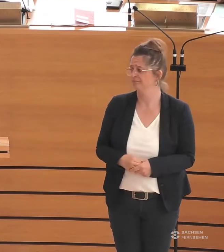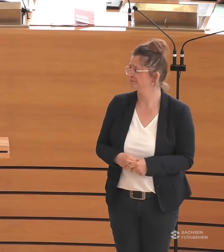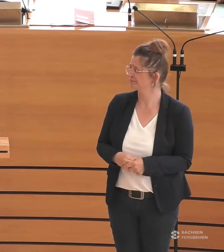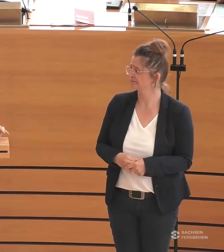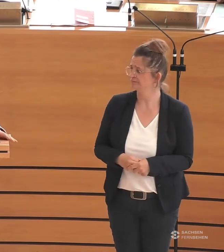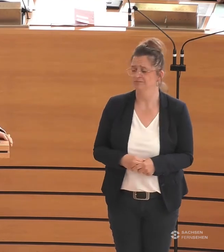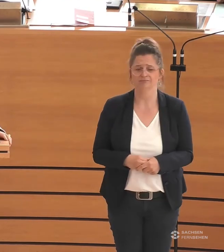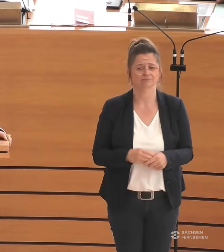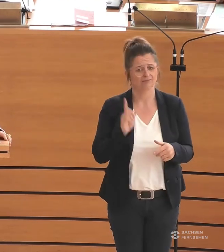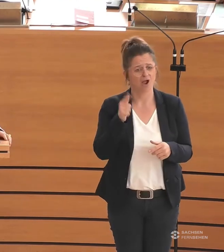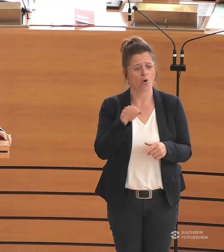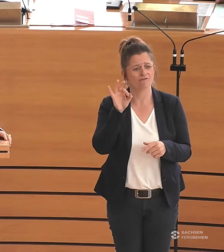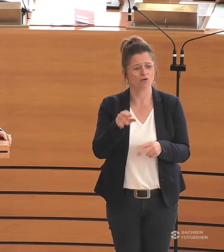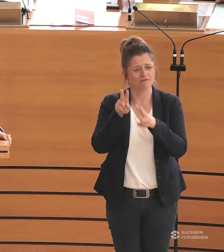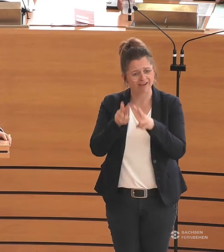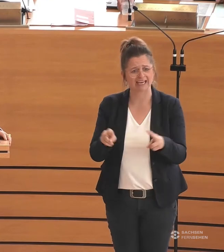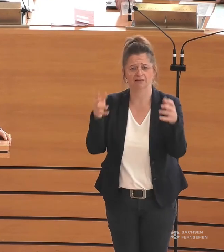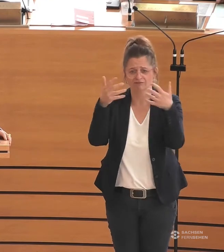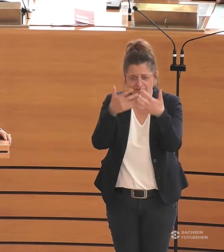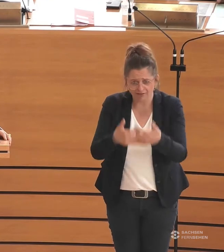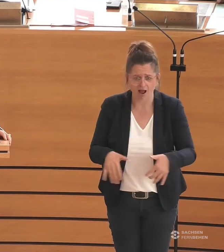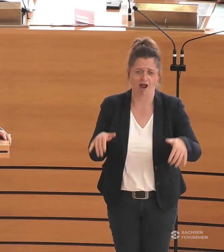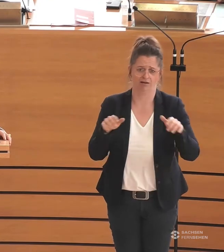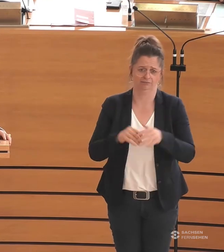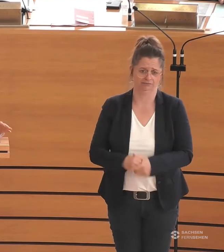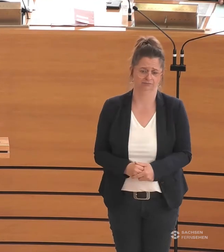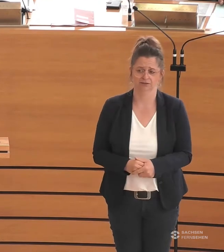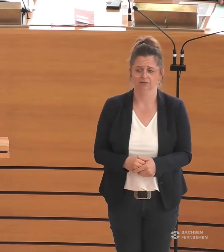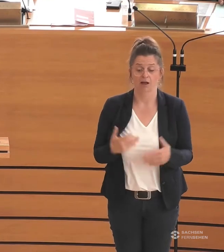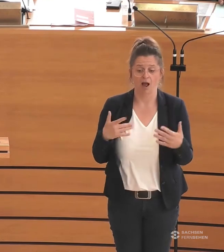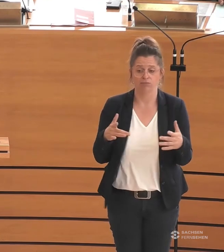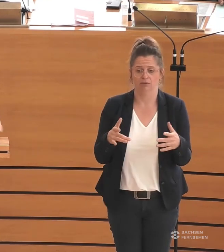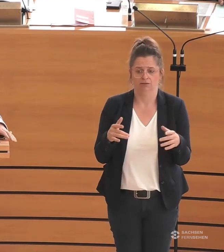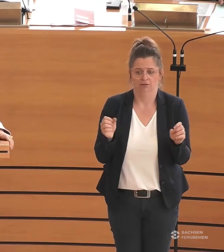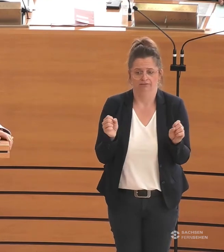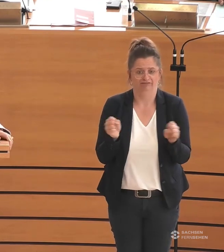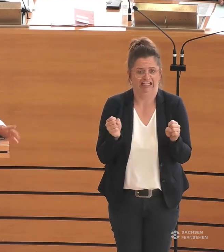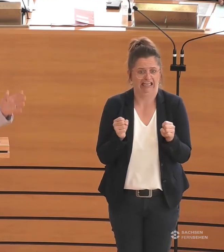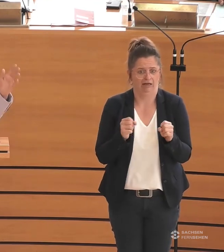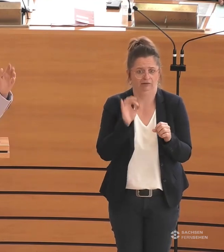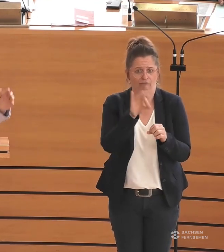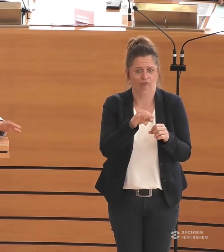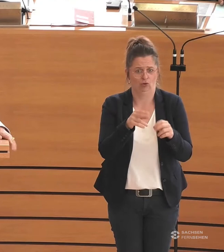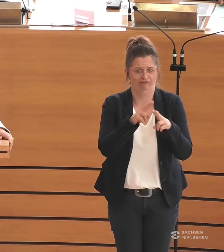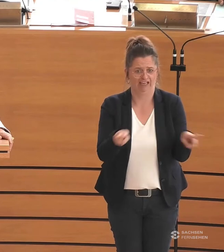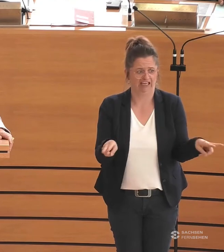Vertragen für den Frieden. Aber ganz bestimmt nicht auf ein Frieren für den Frieden. Das kann ja Herr Gauck gerne machen